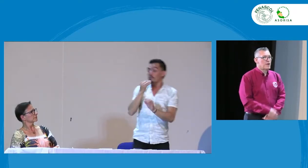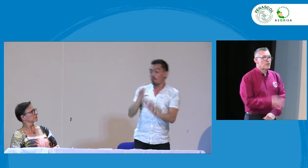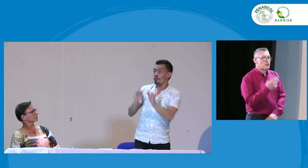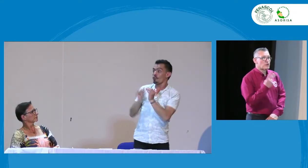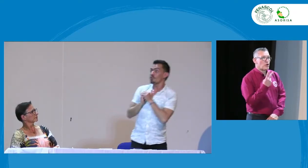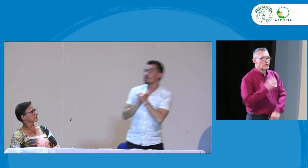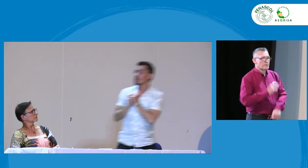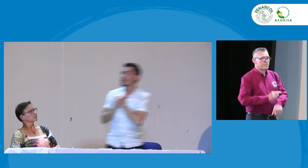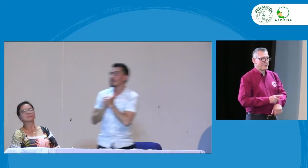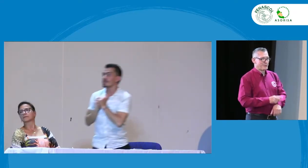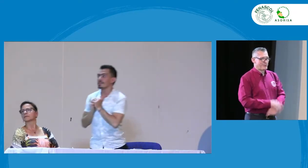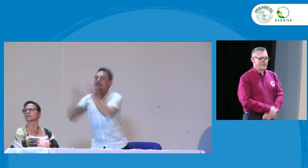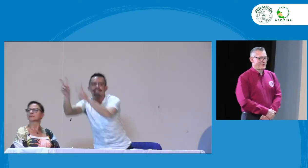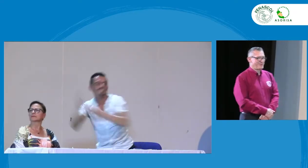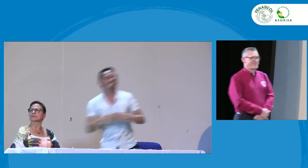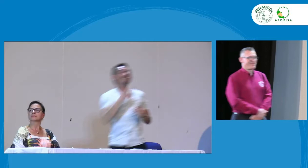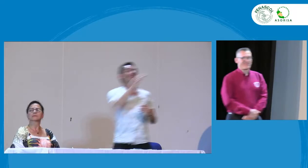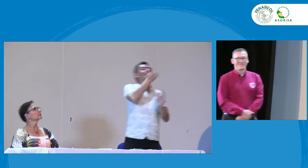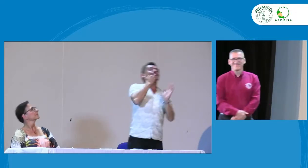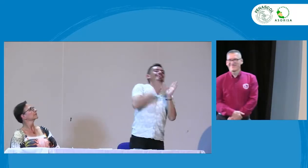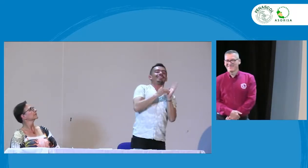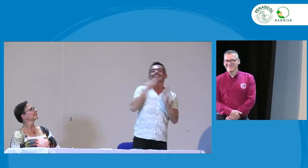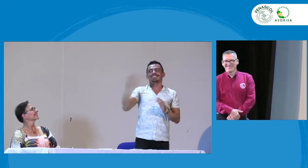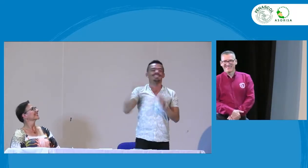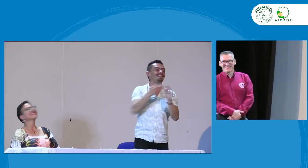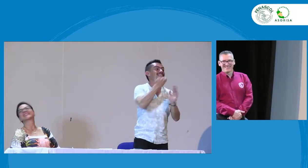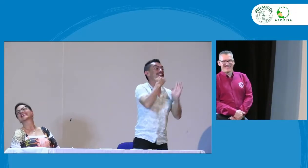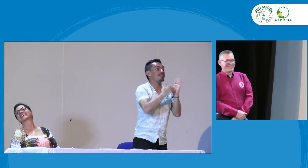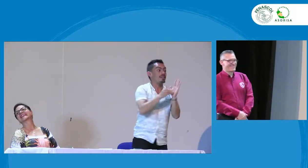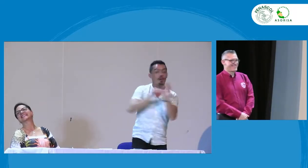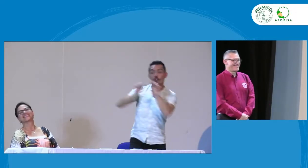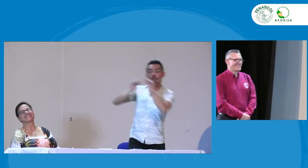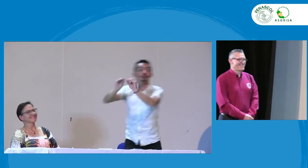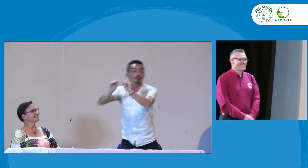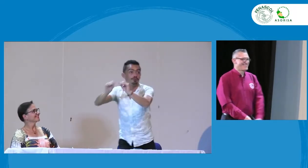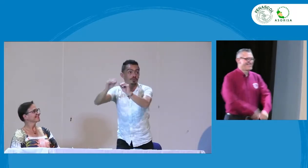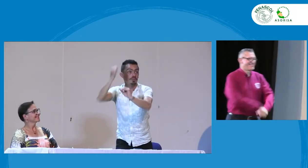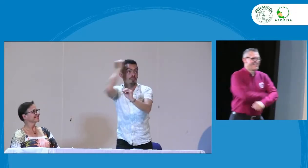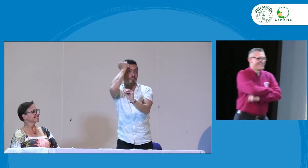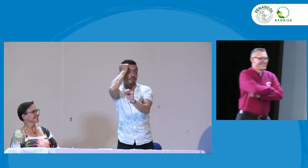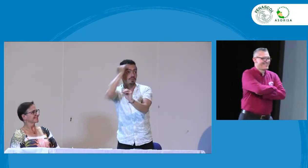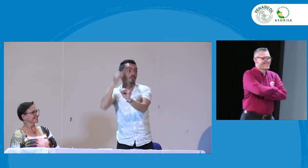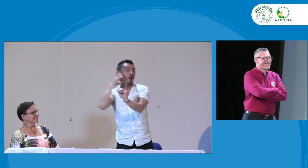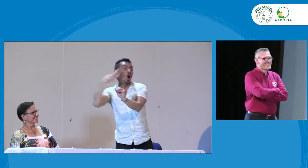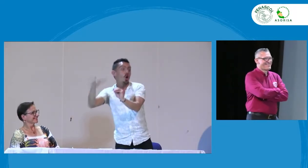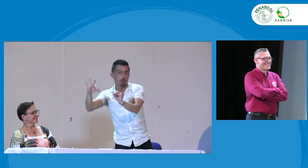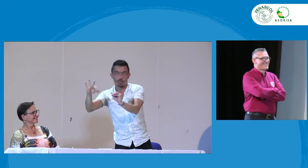diferentes propuestas en su momento tienes dos minutos Diego perfecto mil gracias